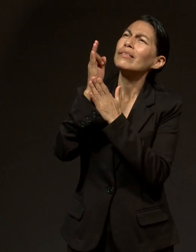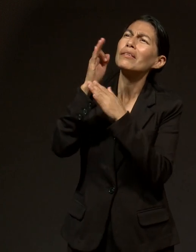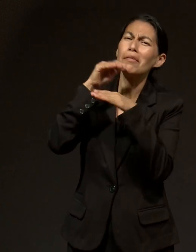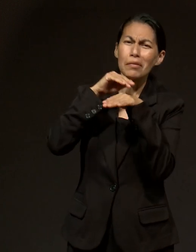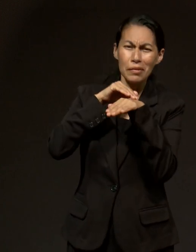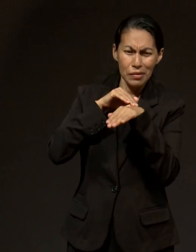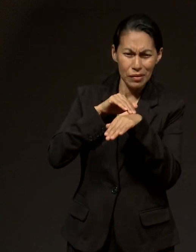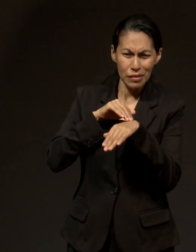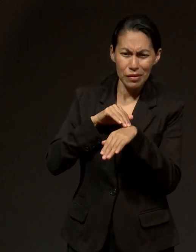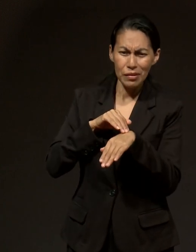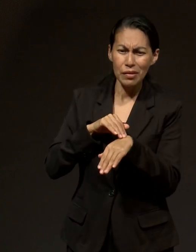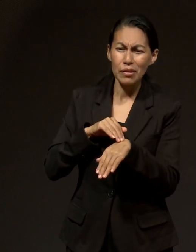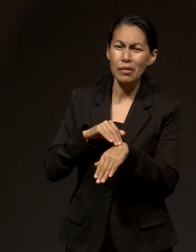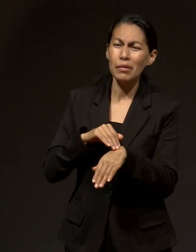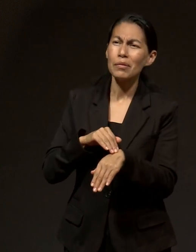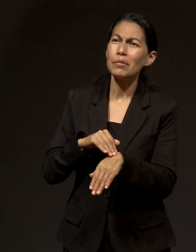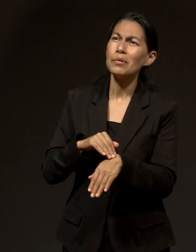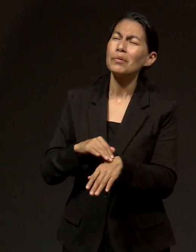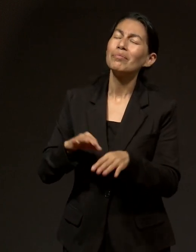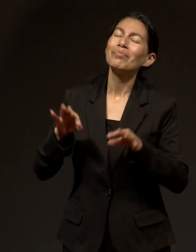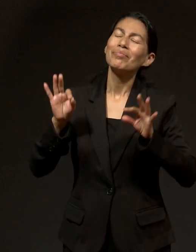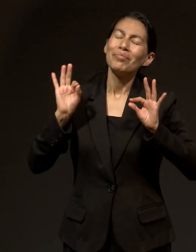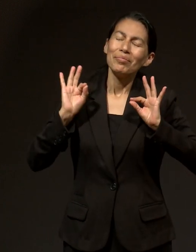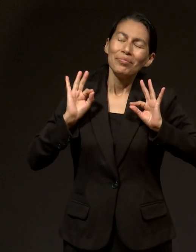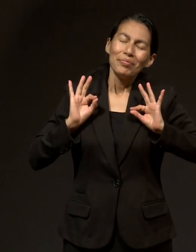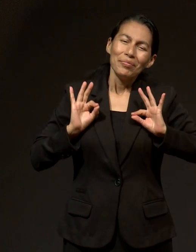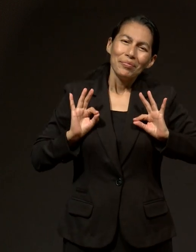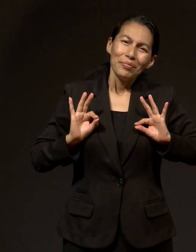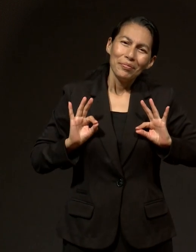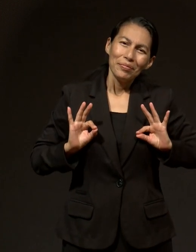senda de la luz.